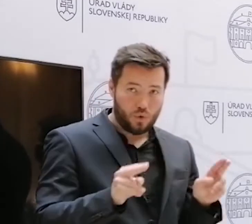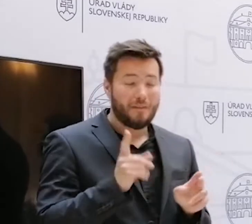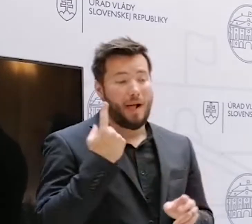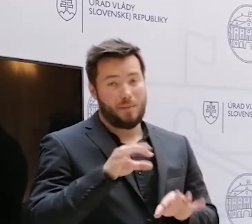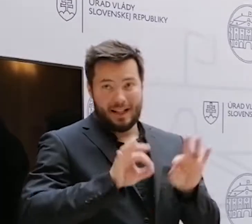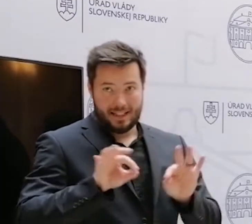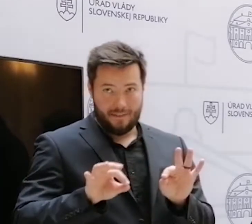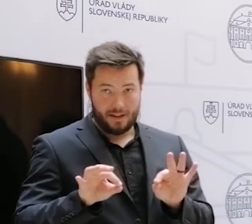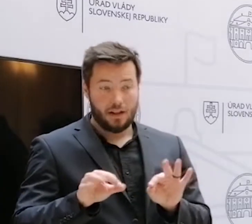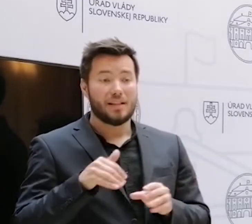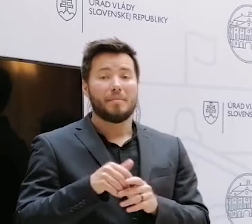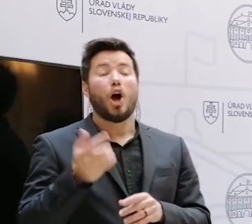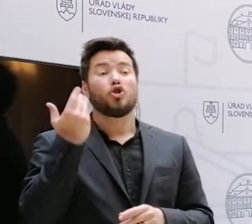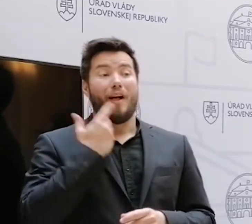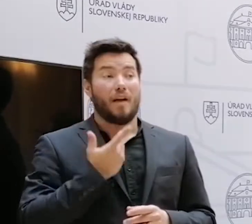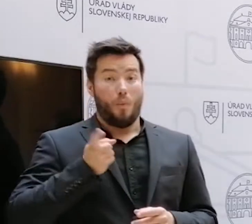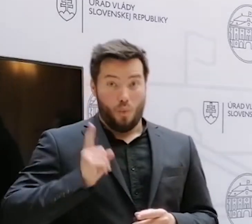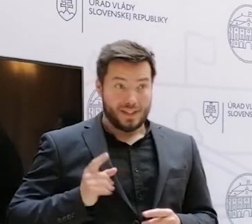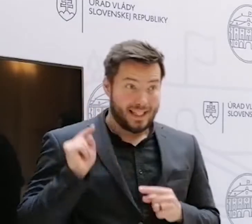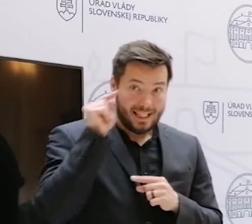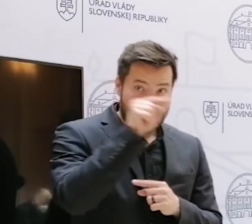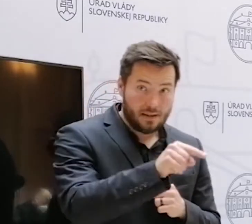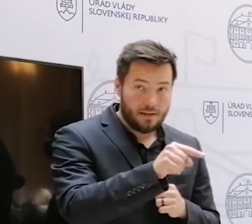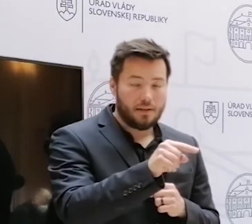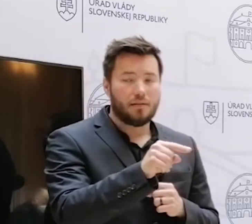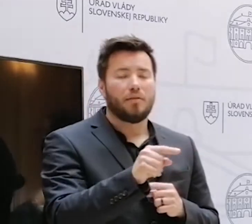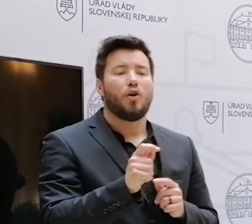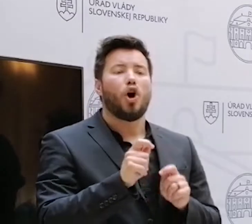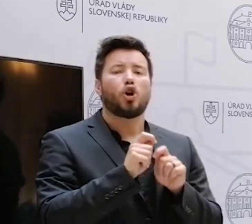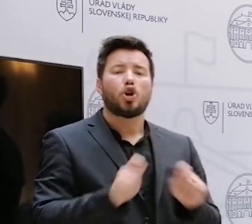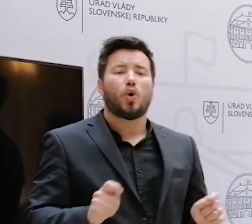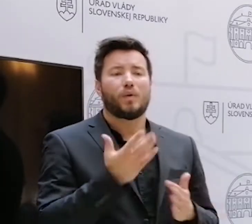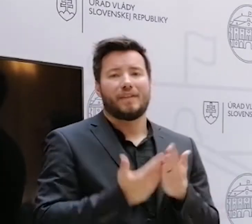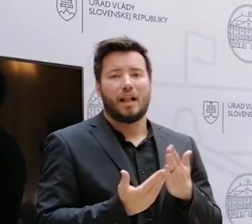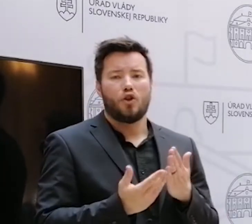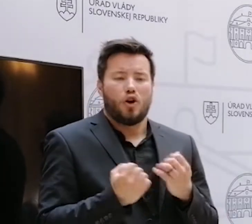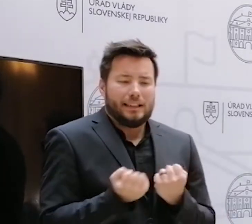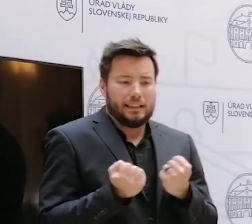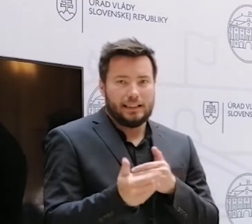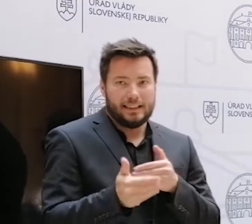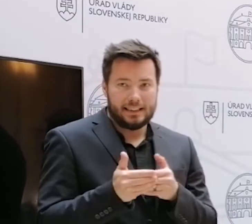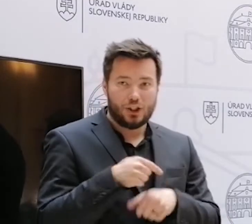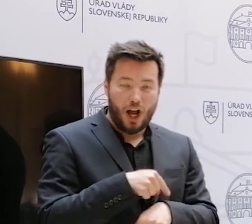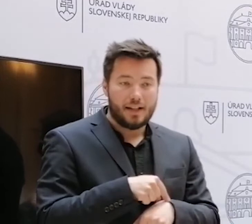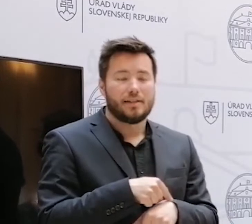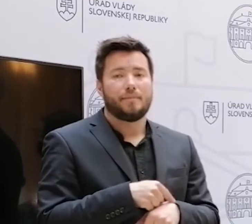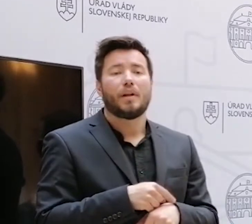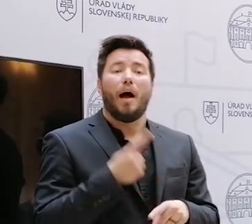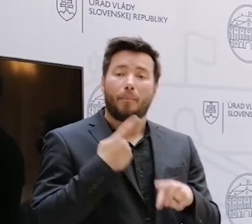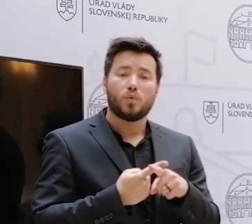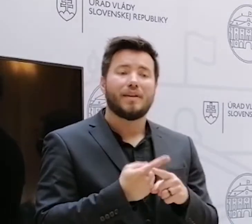ísť, že sa jednoducho tomu nevyhne, tak to rozhodnutie mal naozaj v krátkom čase a v kvalite, ktorej